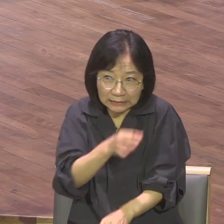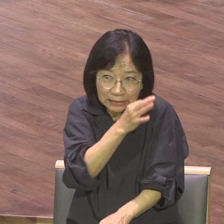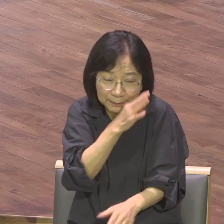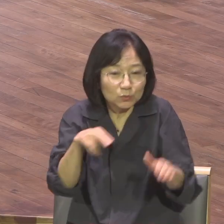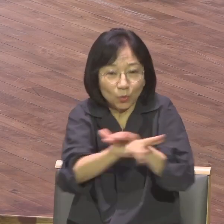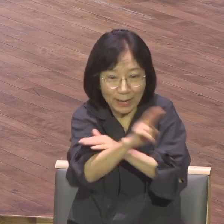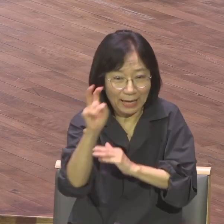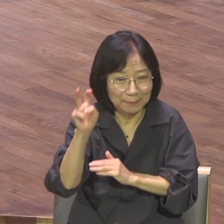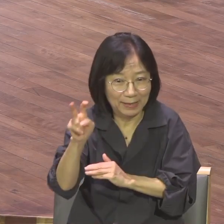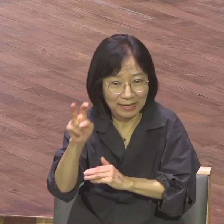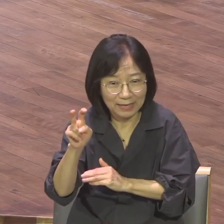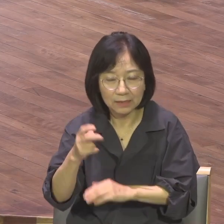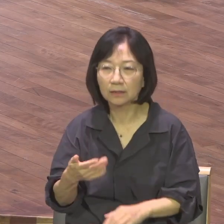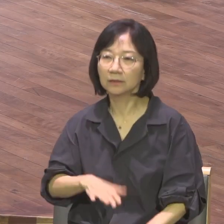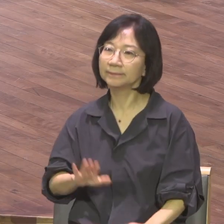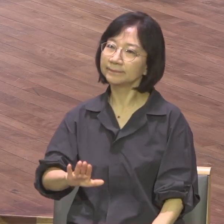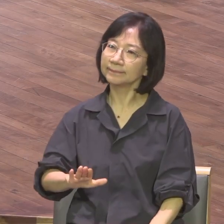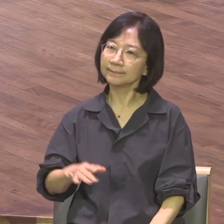완전 보금이에요 이 선수는